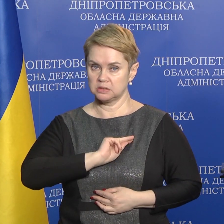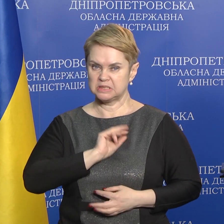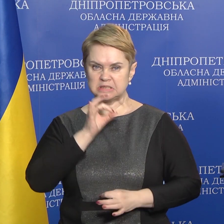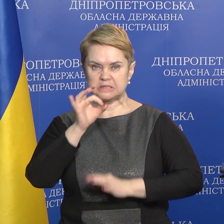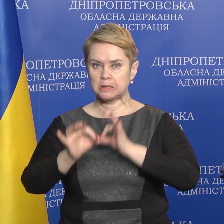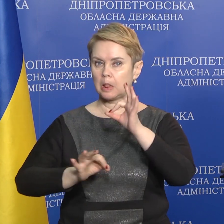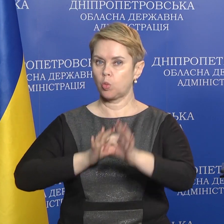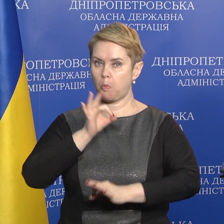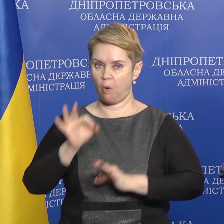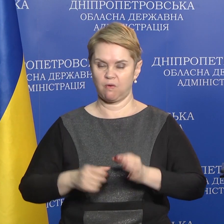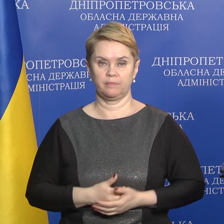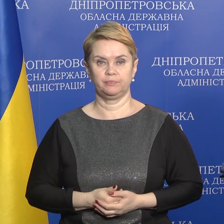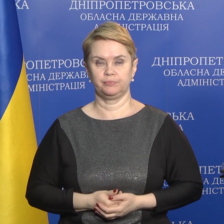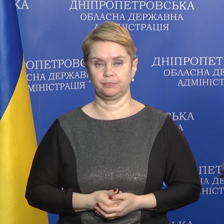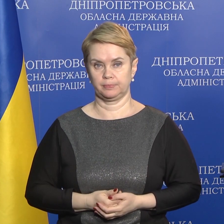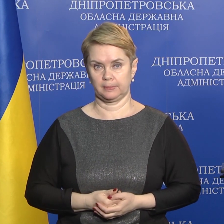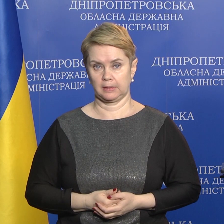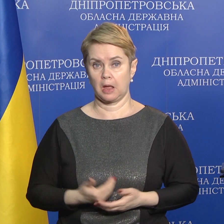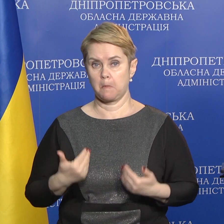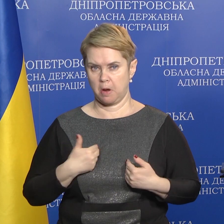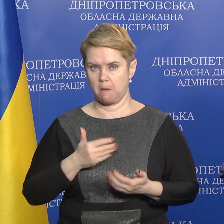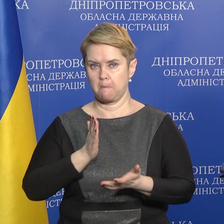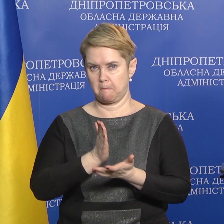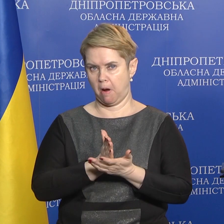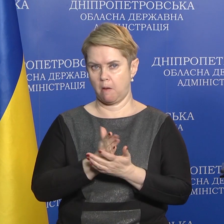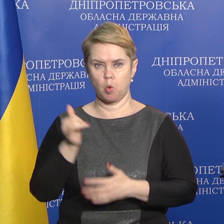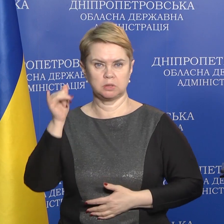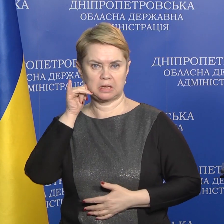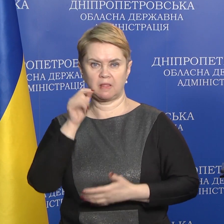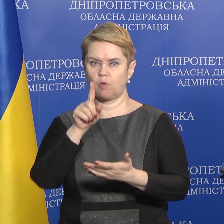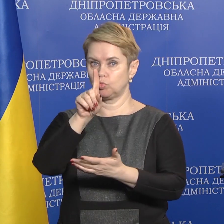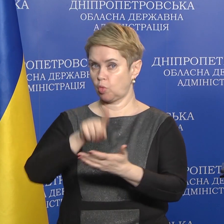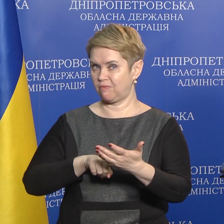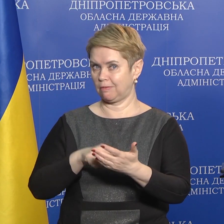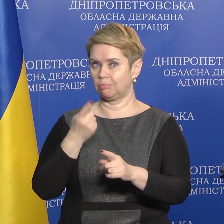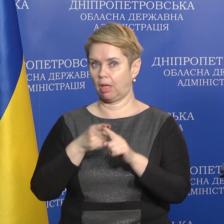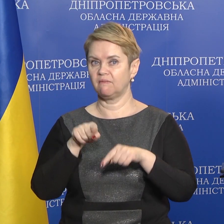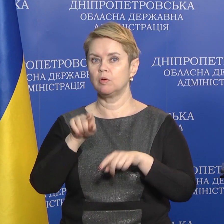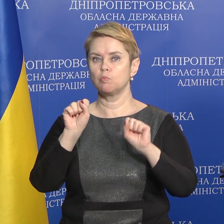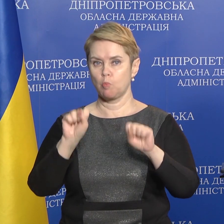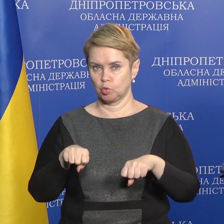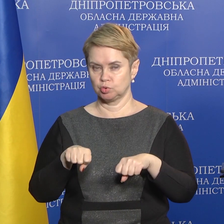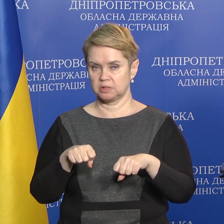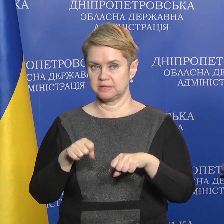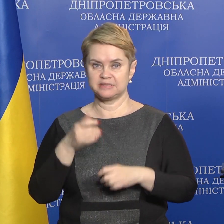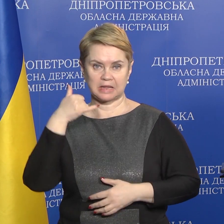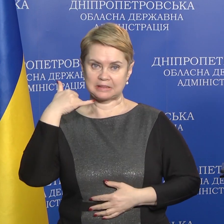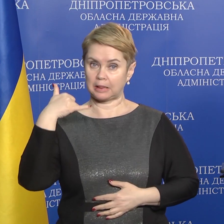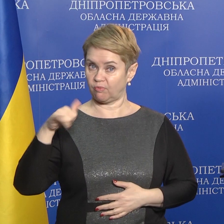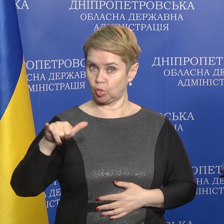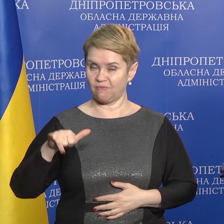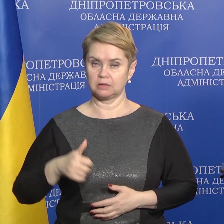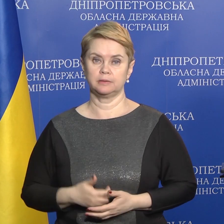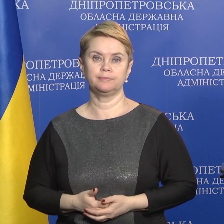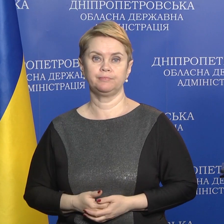цілодобово. Ми маємо телефон довіри, на який ви можете зателефонувати.